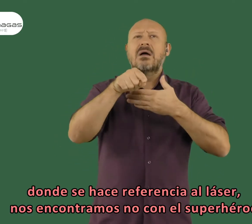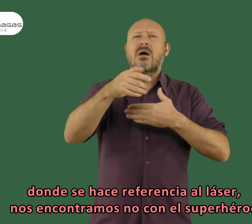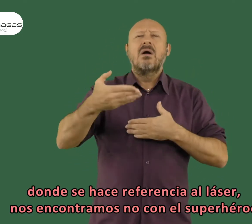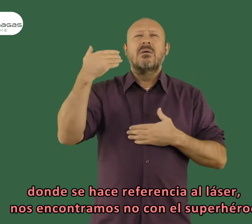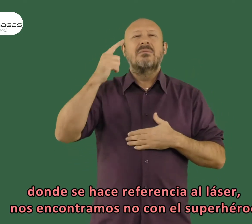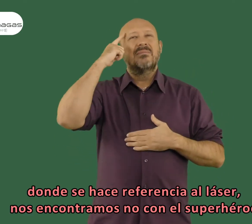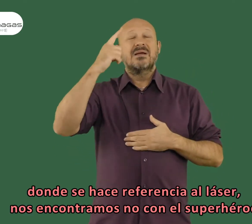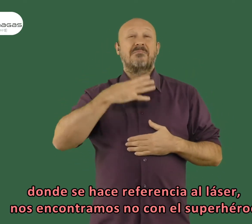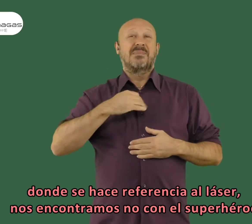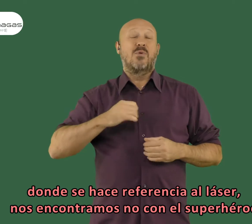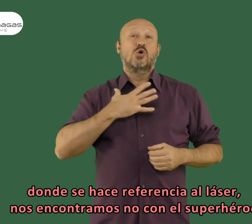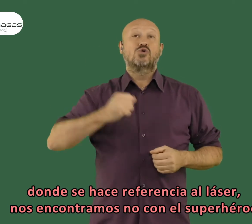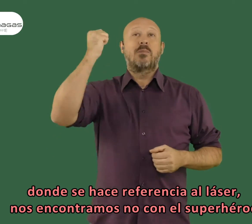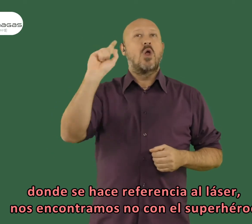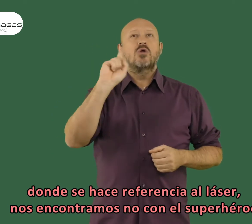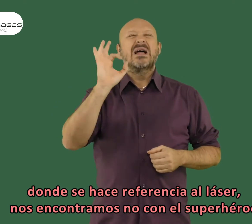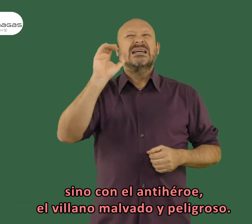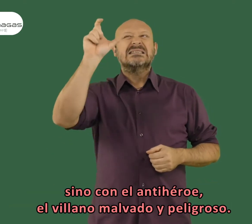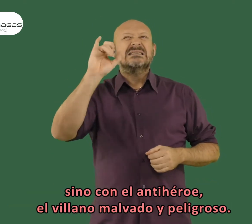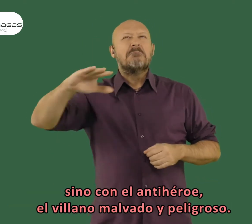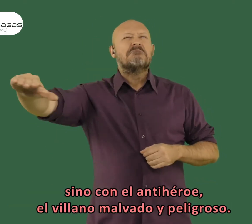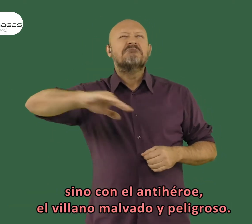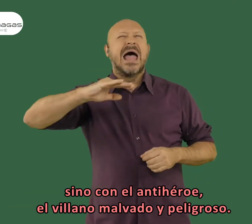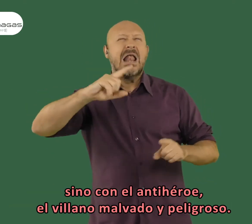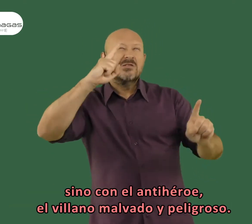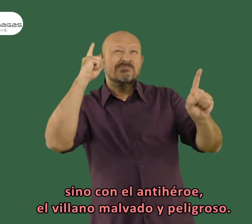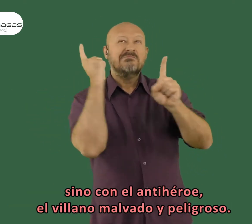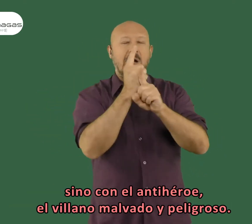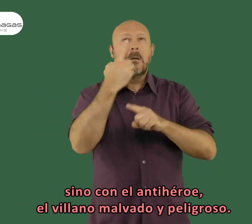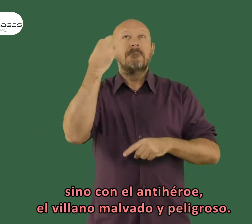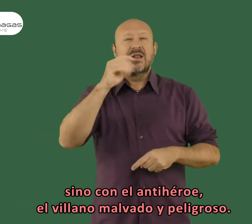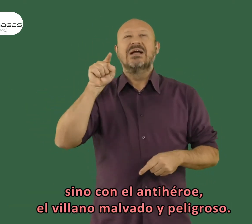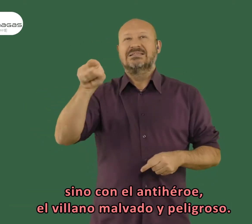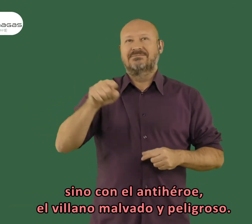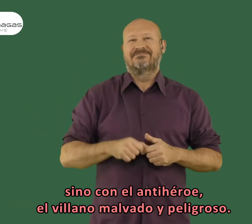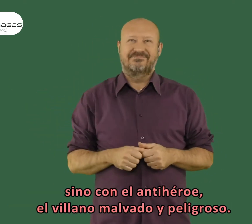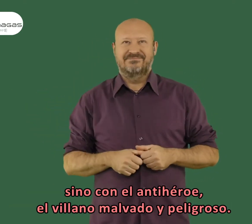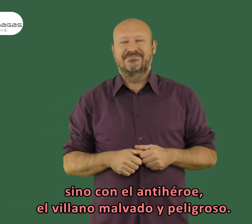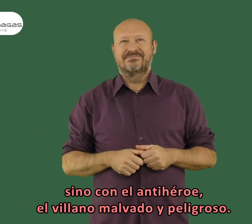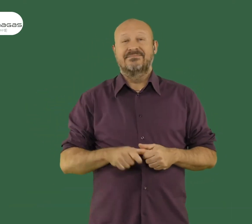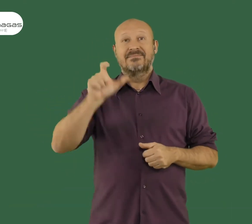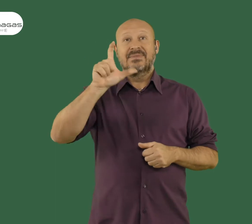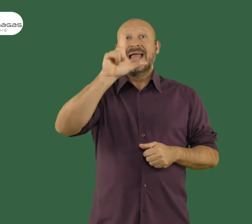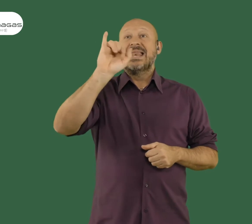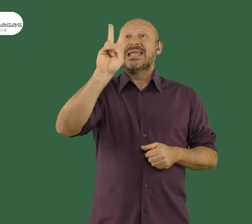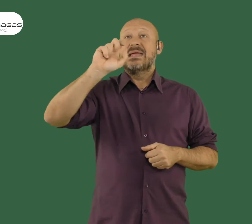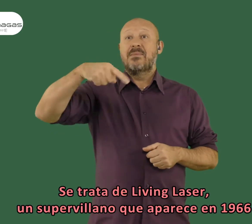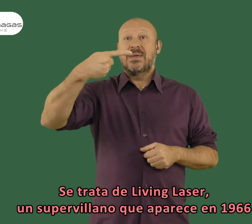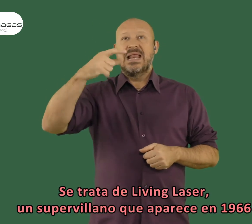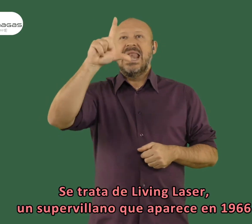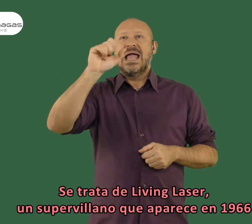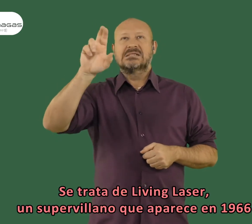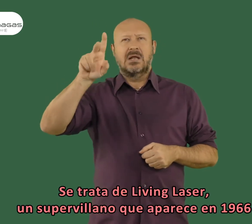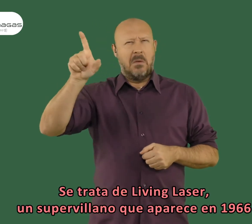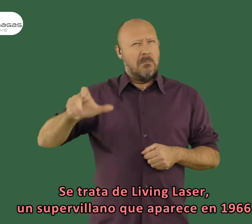al láser, nos encontramos no con el superhéroe, sino con el antihéroe, el villano, malvado y peligroso. Se